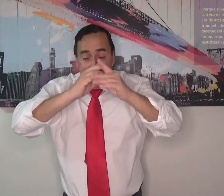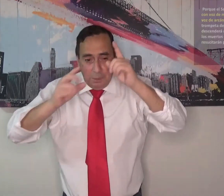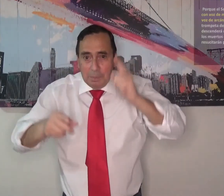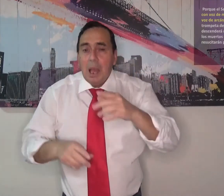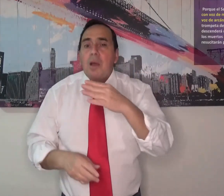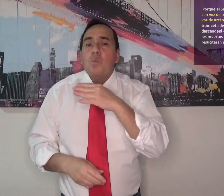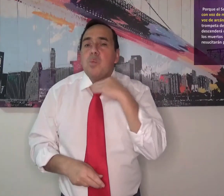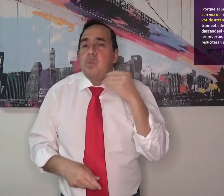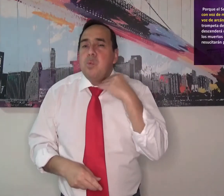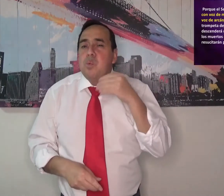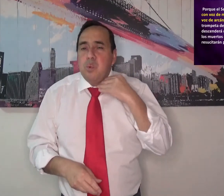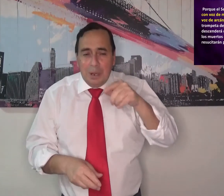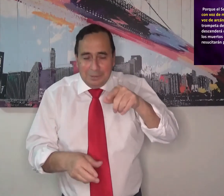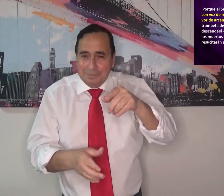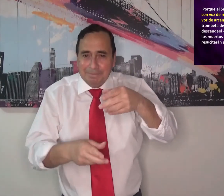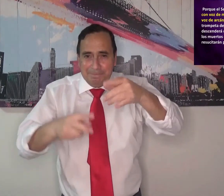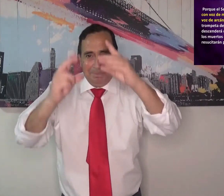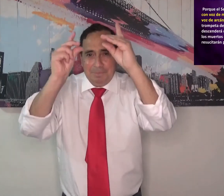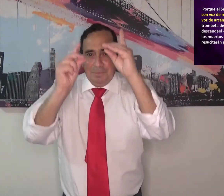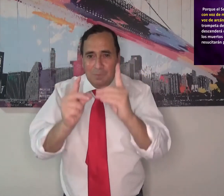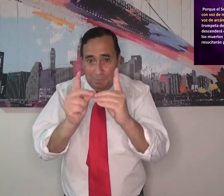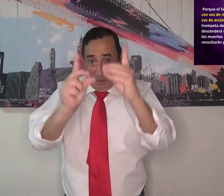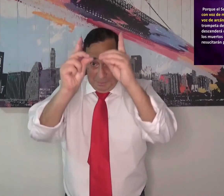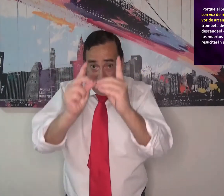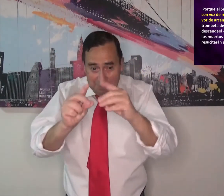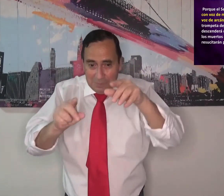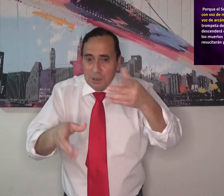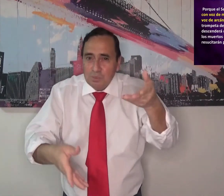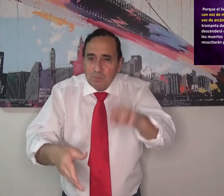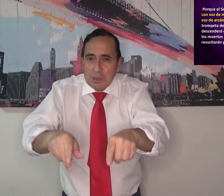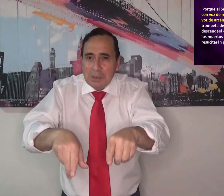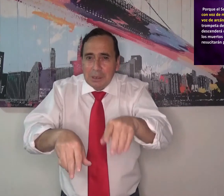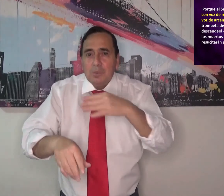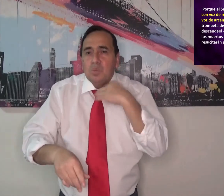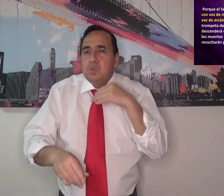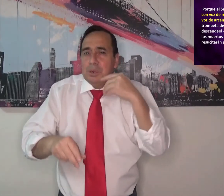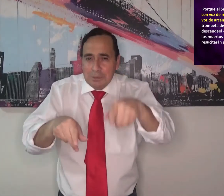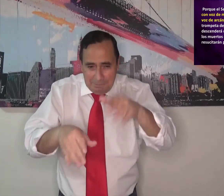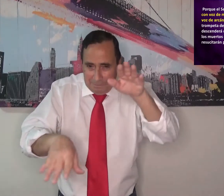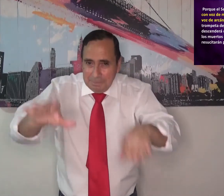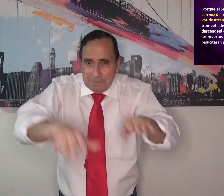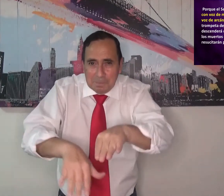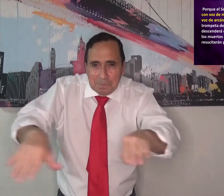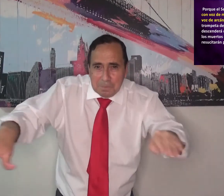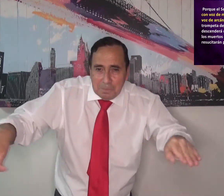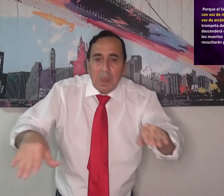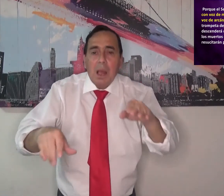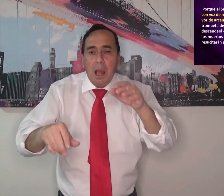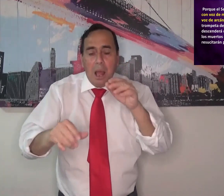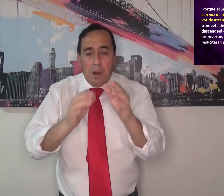Ahora que sonó la trompeta y que todas esas personas que bajaron al descanso, que murieron, todas esas